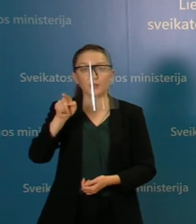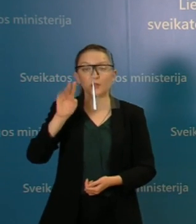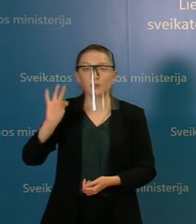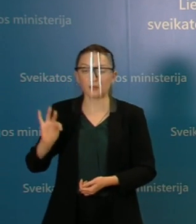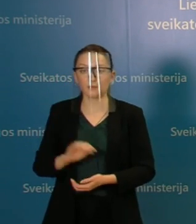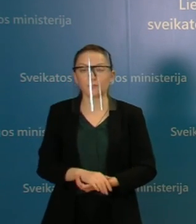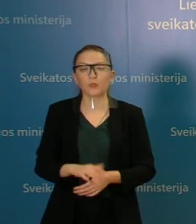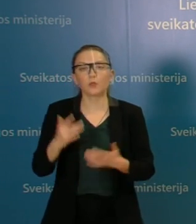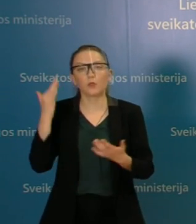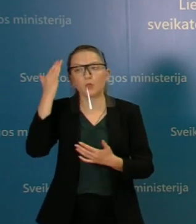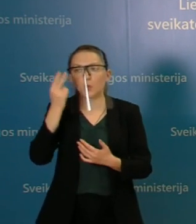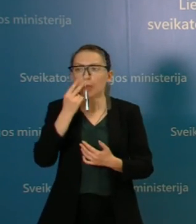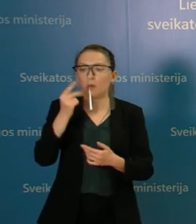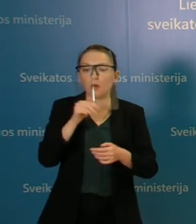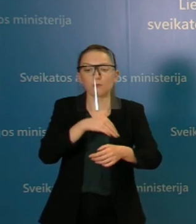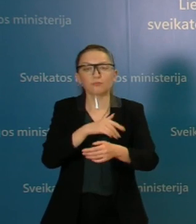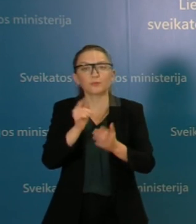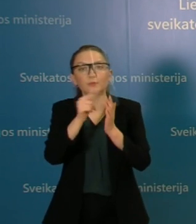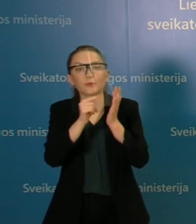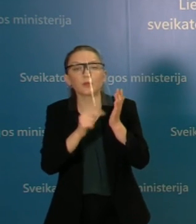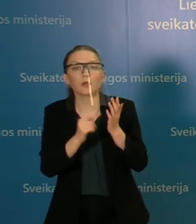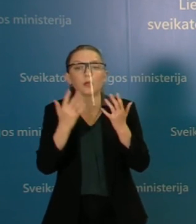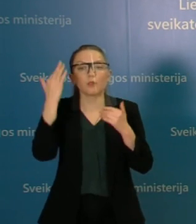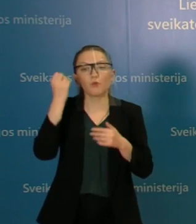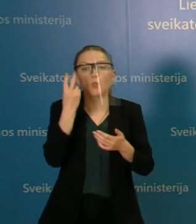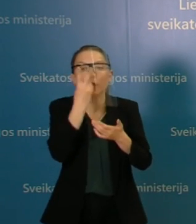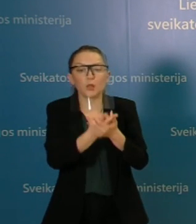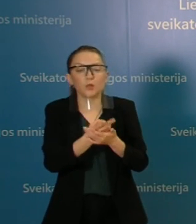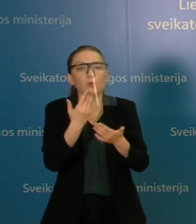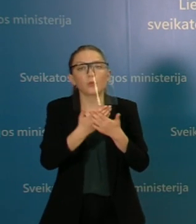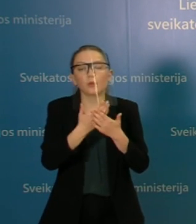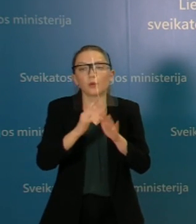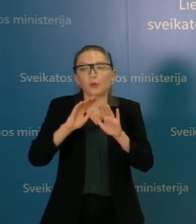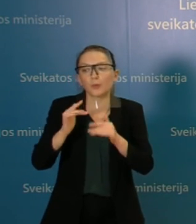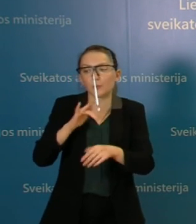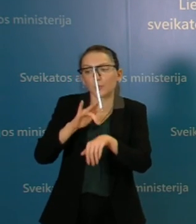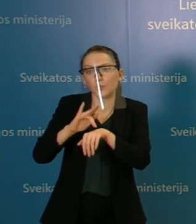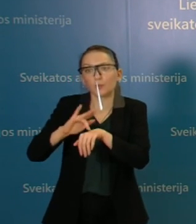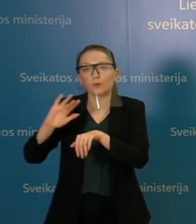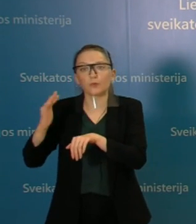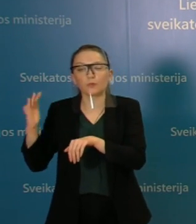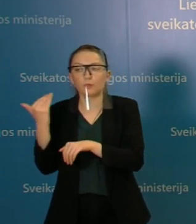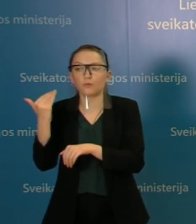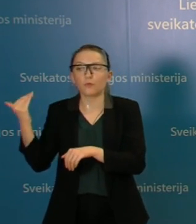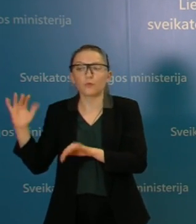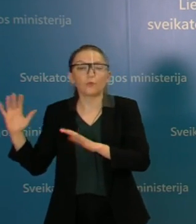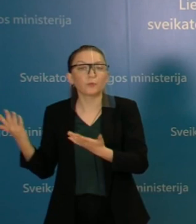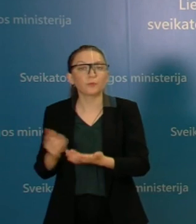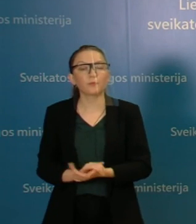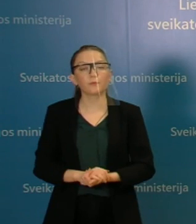kokią simptomatiką būklę nusprendžiama guldyti serganti žmogų ligoninio, kokie faktoriai tai lemia?